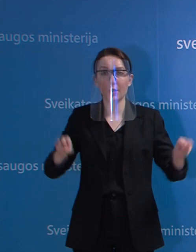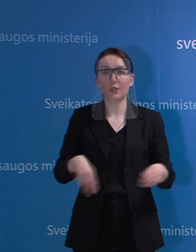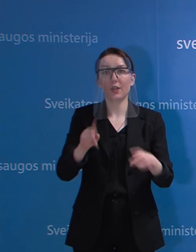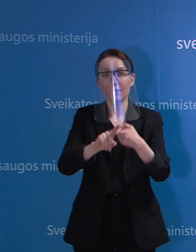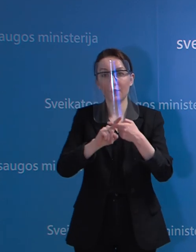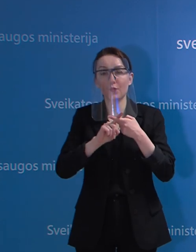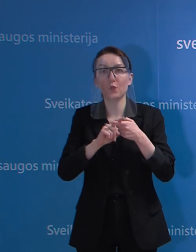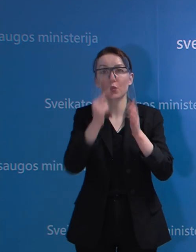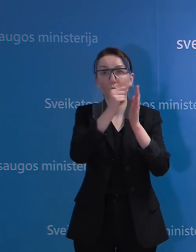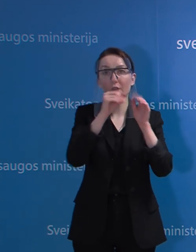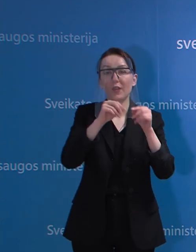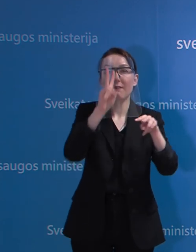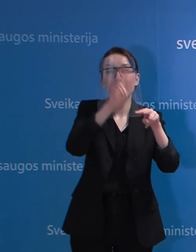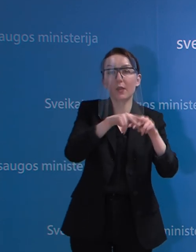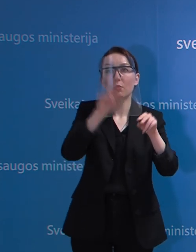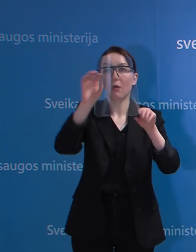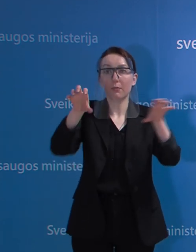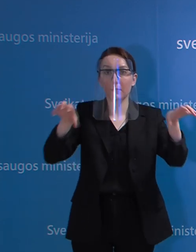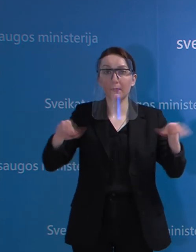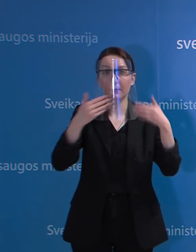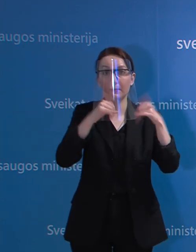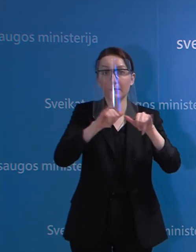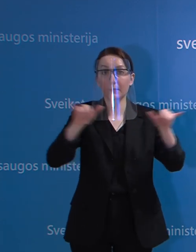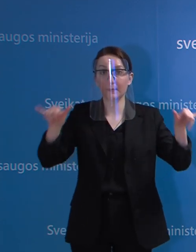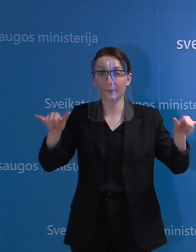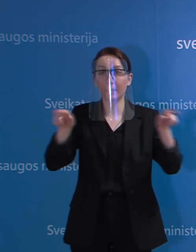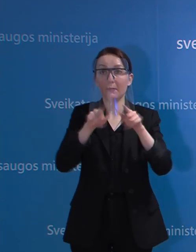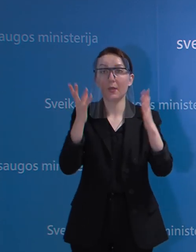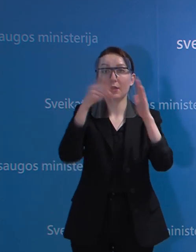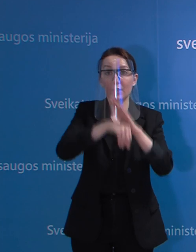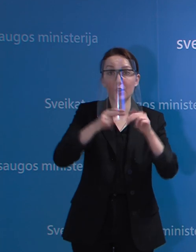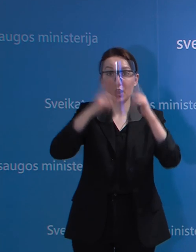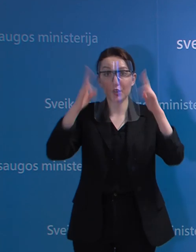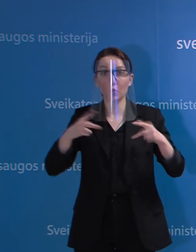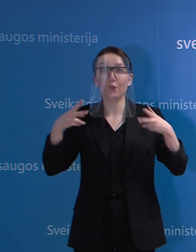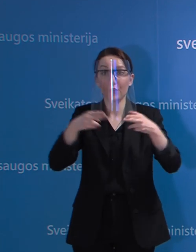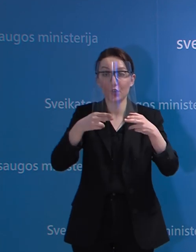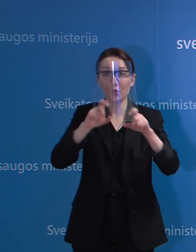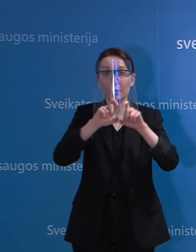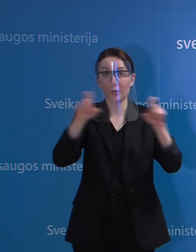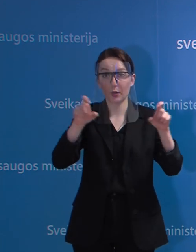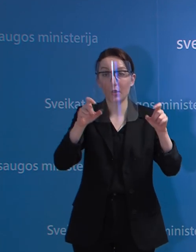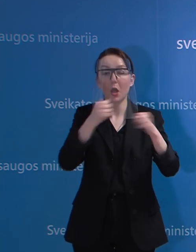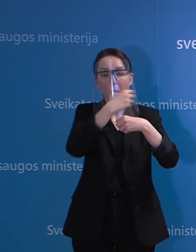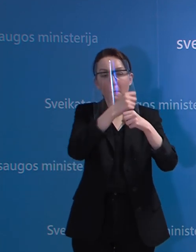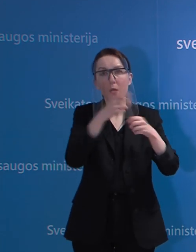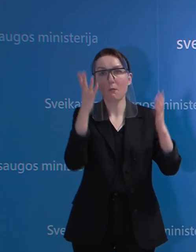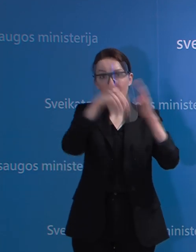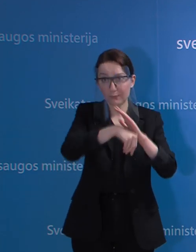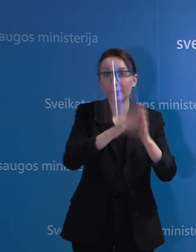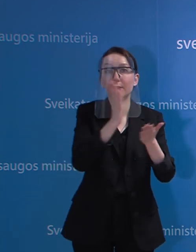infekcijos nustatymo vietų tinklą. Jį yra įtraukiamas Nacionalinis vėžio institutas, jo laboratorija.